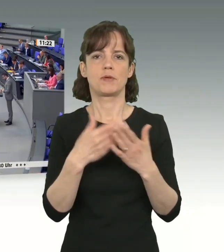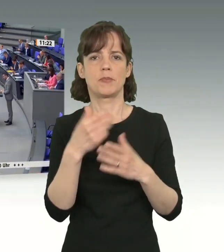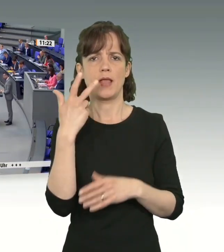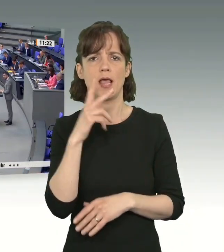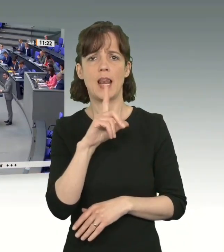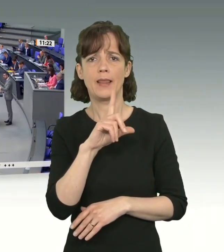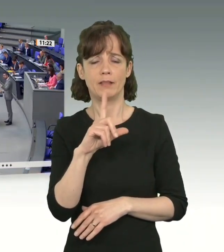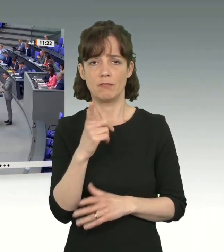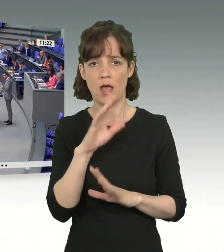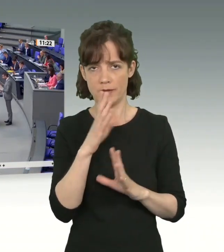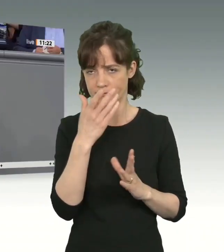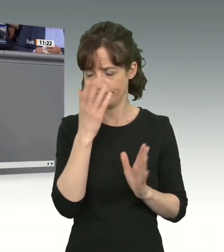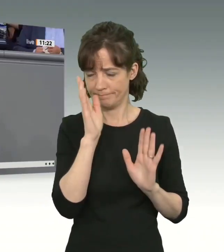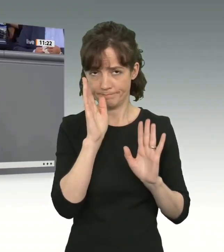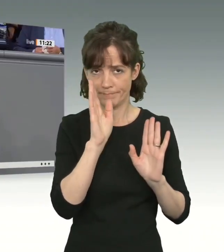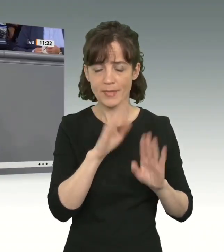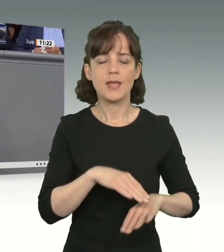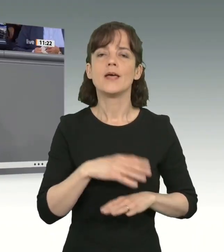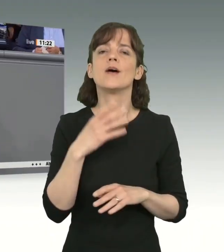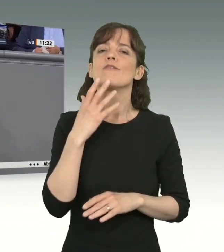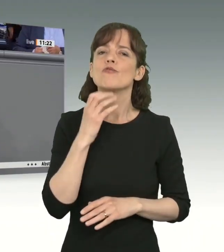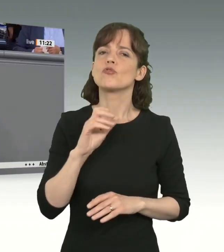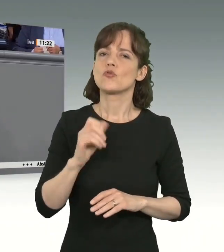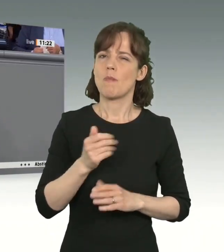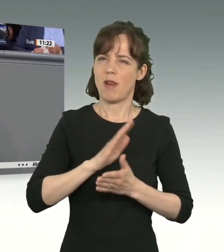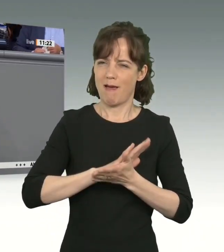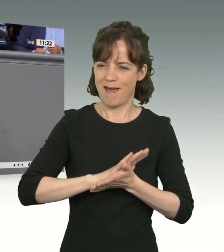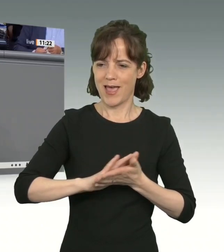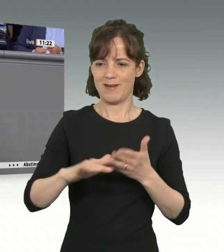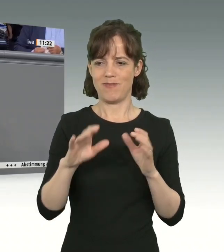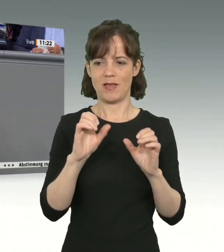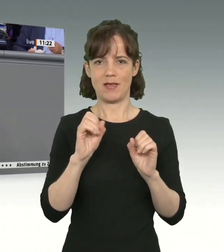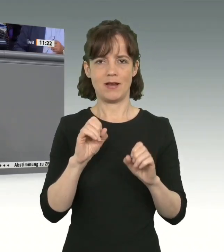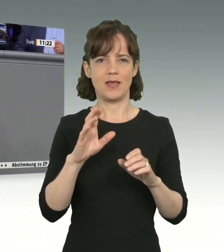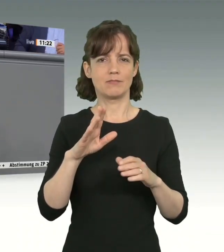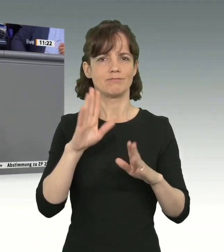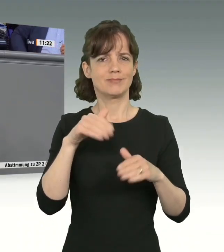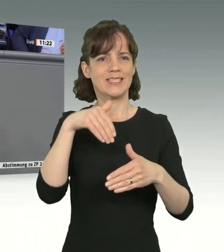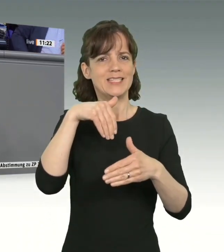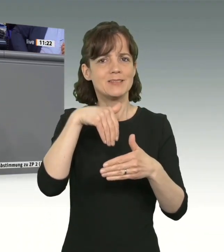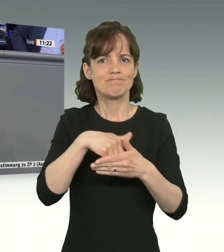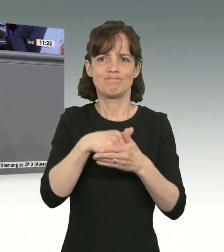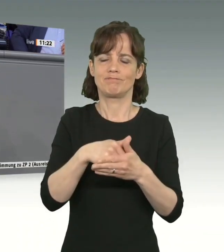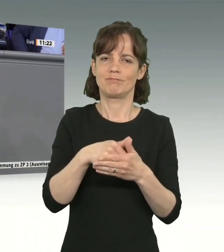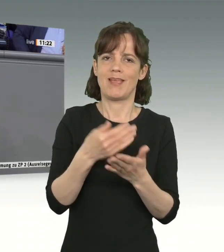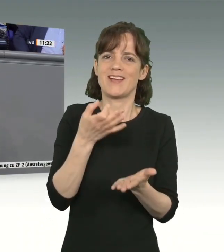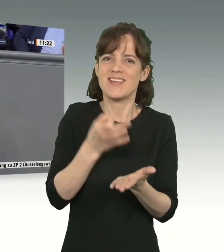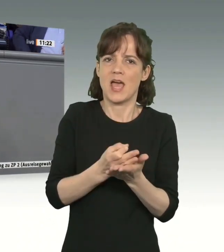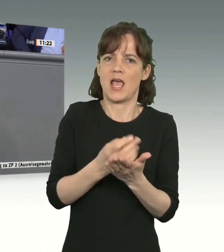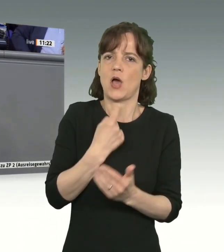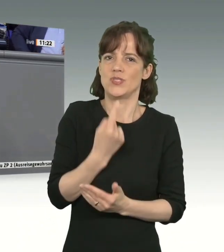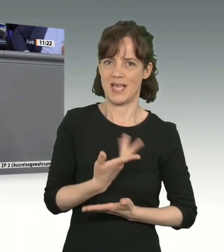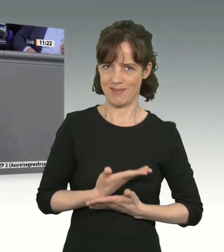Hopfenmalsvollein. Ich will es vielleicht noch mal ganz, ganz einfach erklären, worum es im Kern hier heute geht. Es geht hier heute im Kern darum,